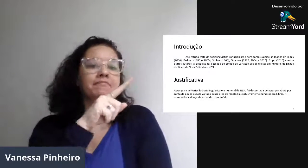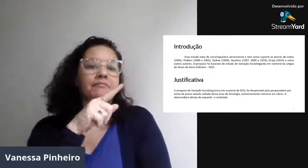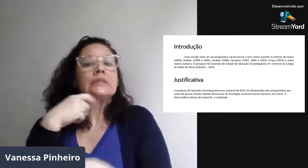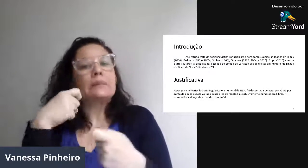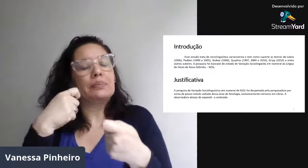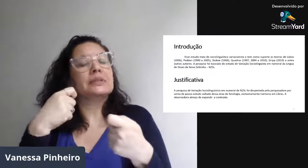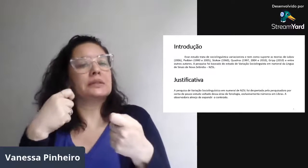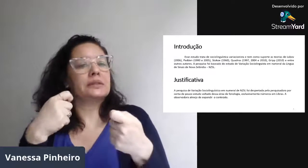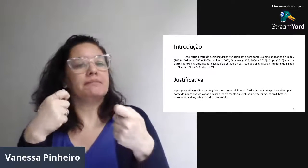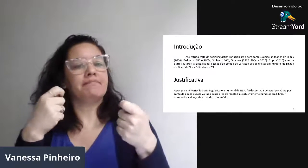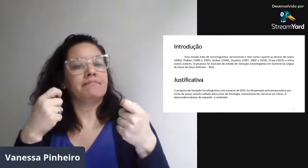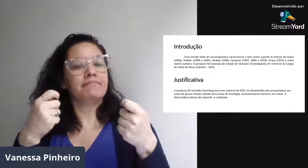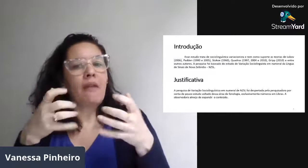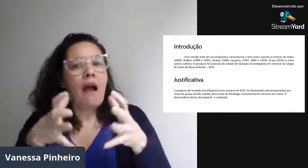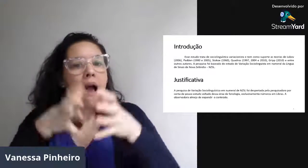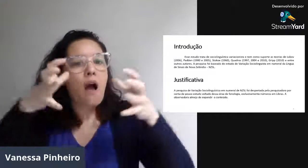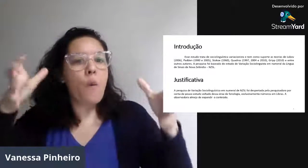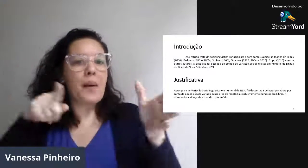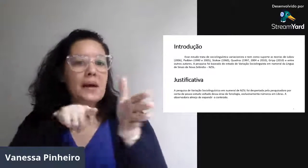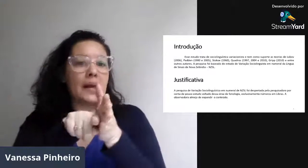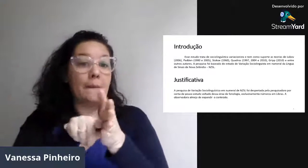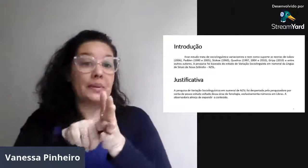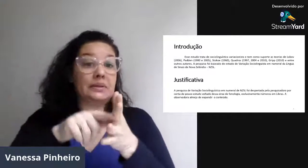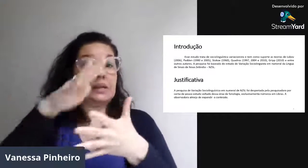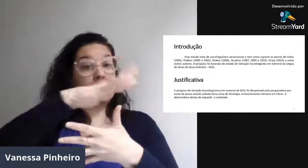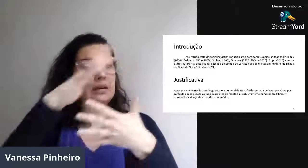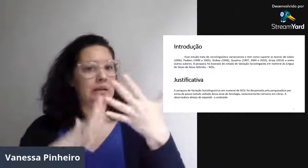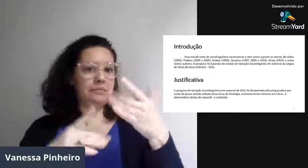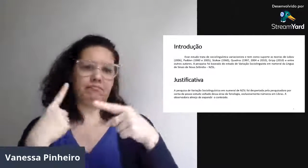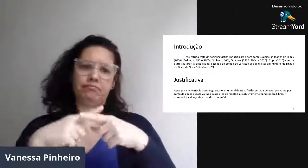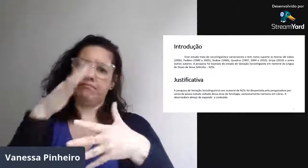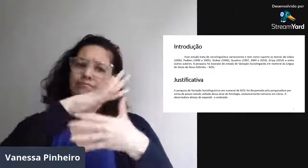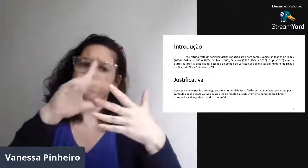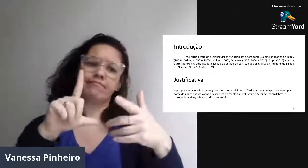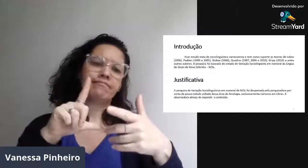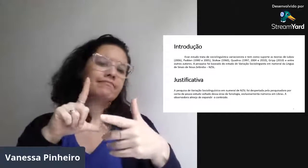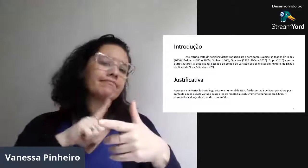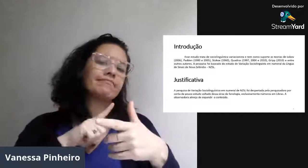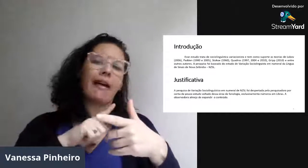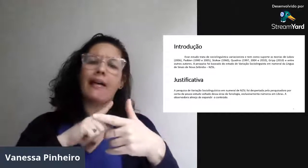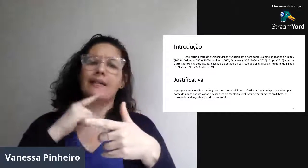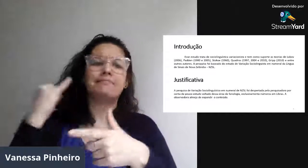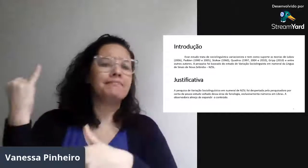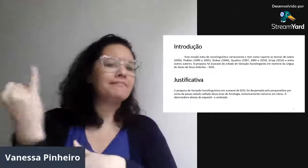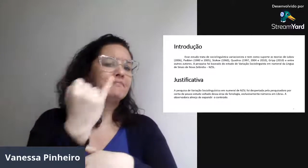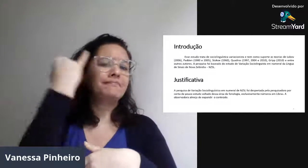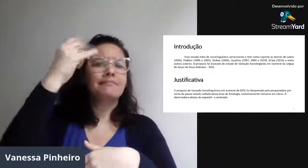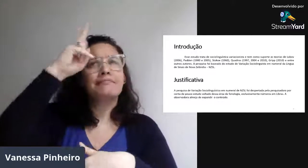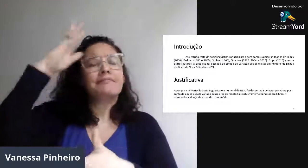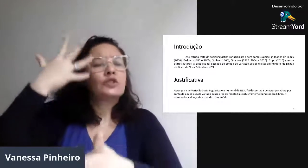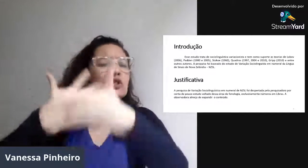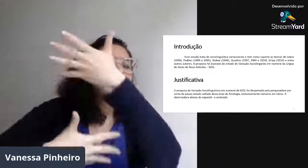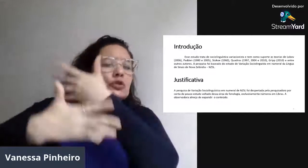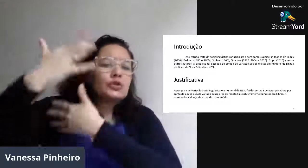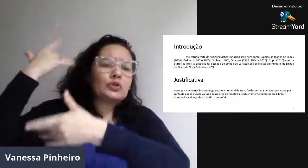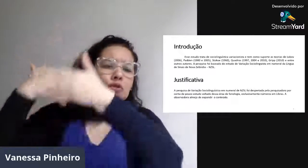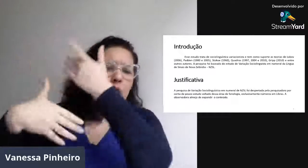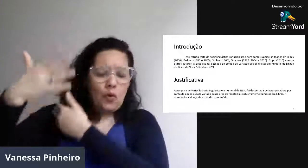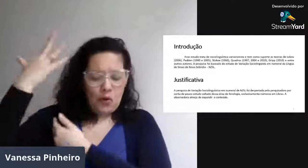Mas, assim, o foco, né? Era um pouco difícil, então tem que aumentar uma pesquisa mais focada aqui na Libras, porque a Libras, ela